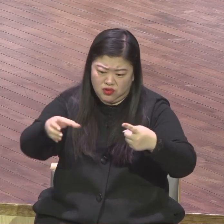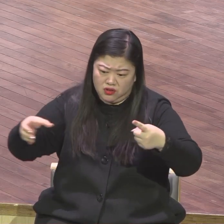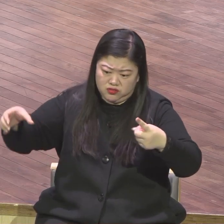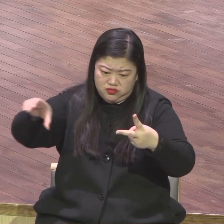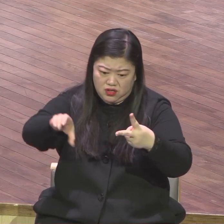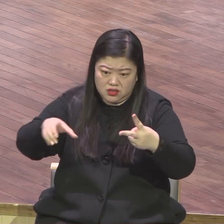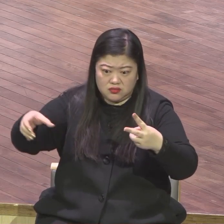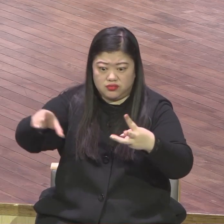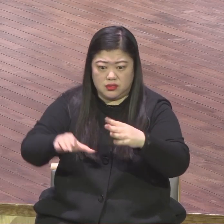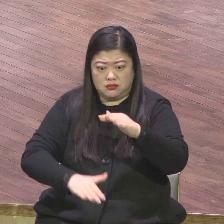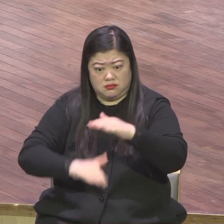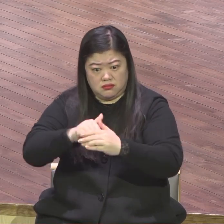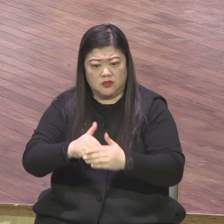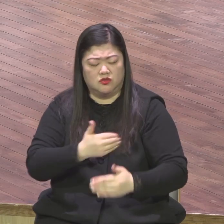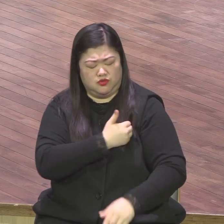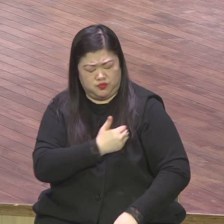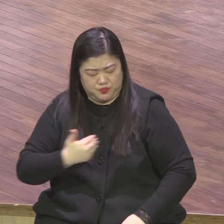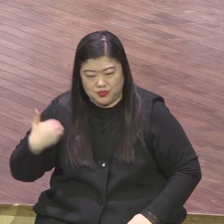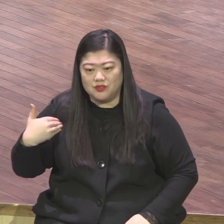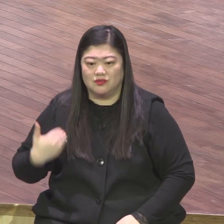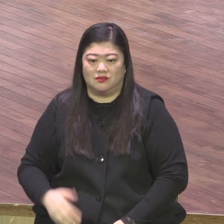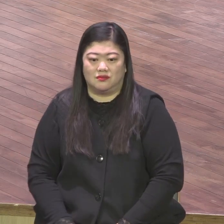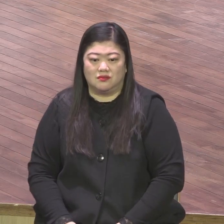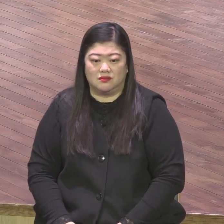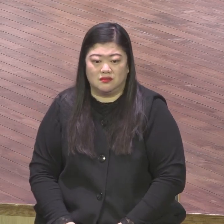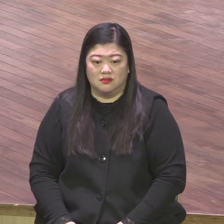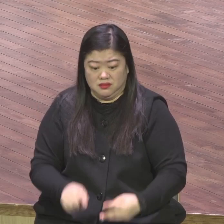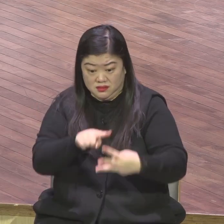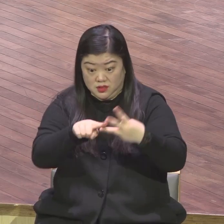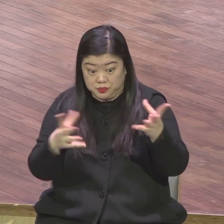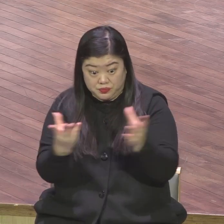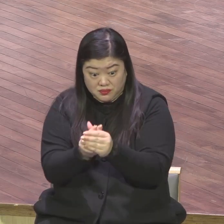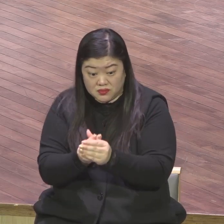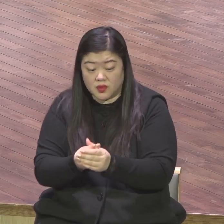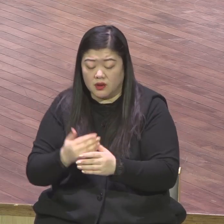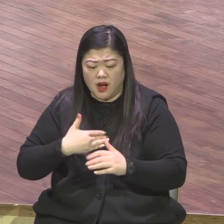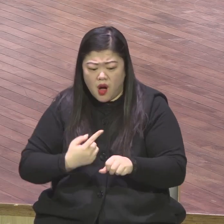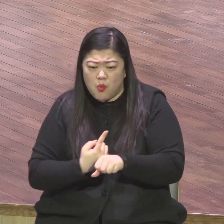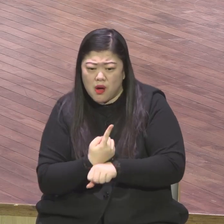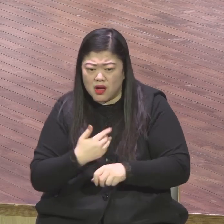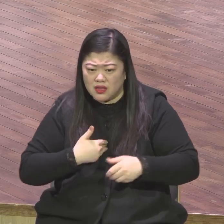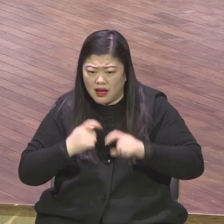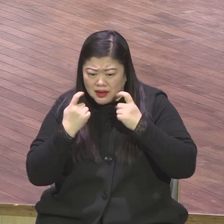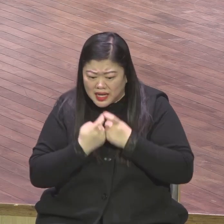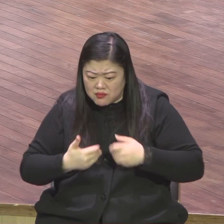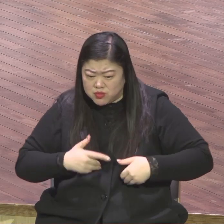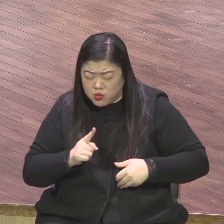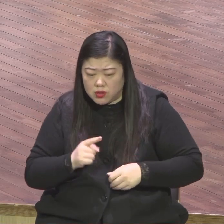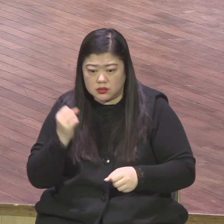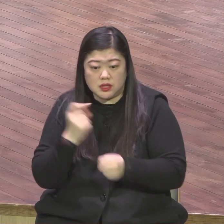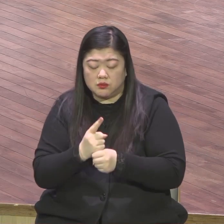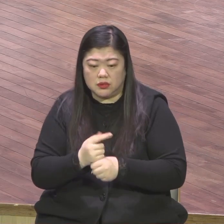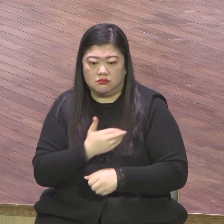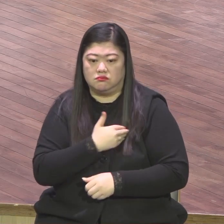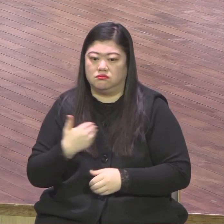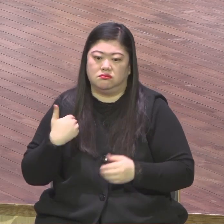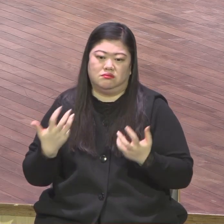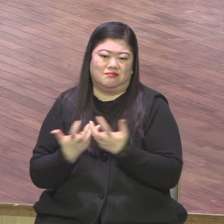구하지 않은 것을 주신다는 사실을 깨닫고 여러분 하나님 앞에 새로운 날을 새로운 새해를 새롭게